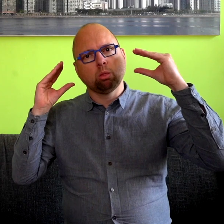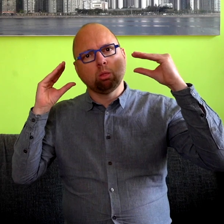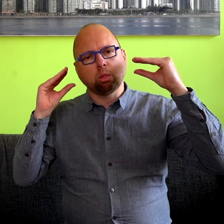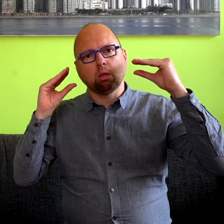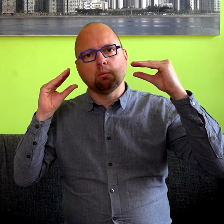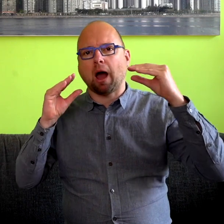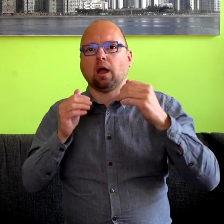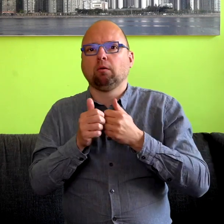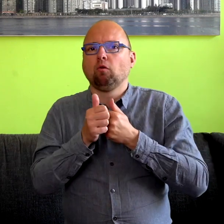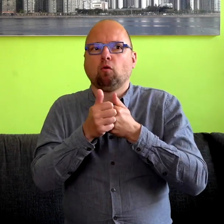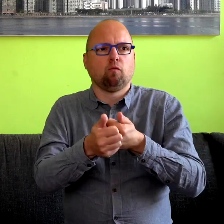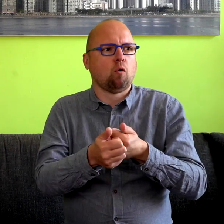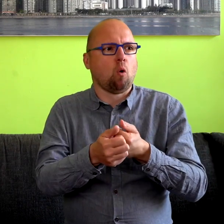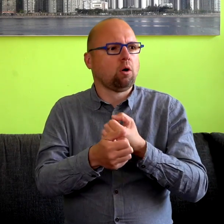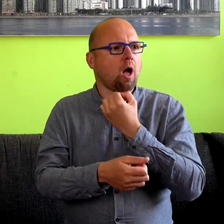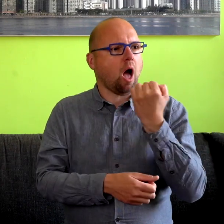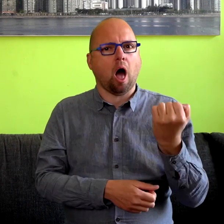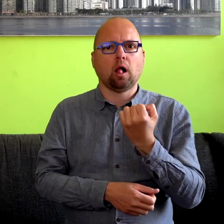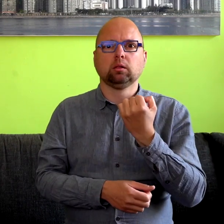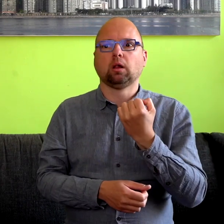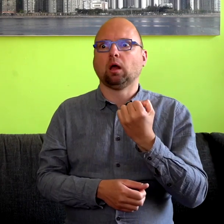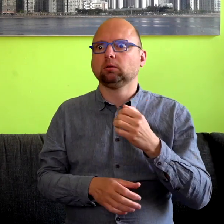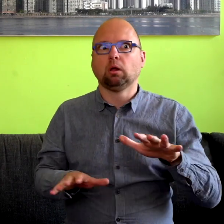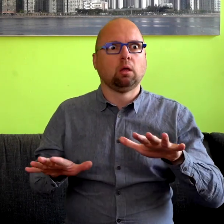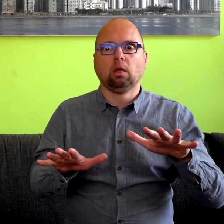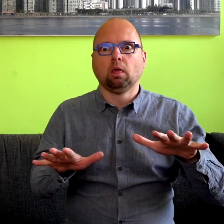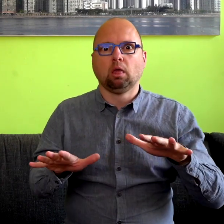in elke situatie in het dagelijks leven meteen tot problemen.